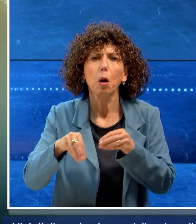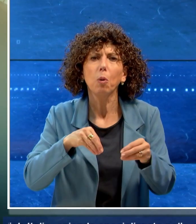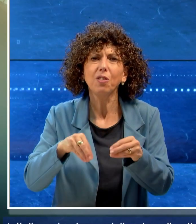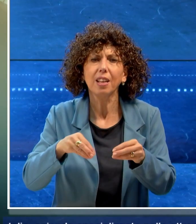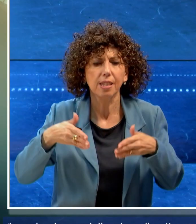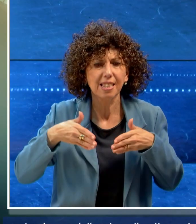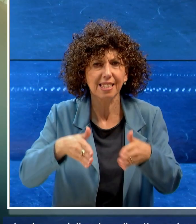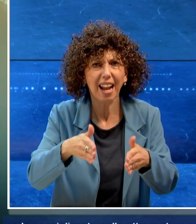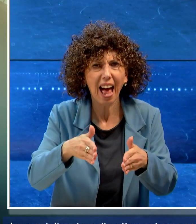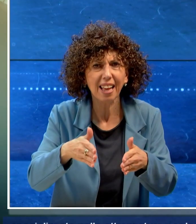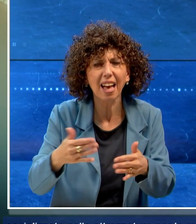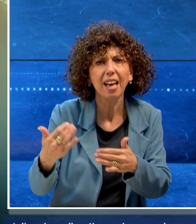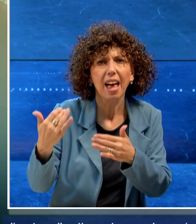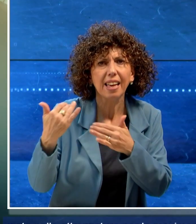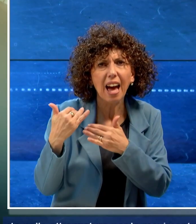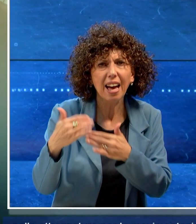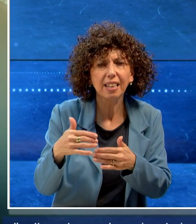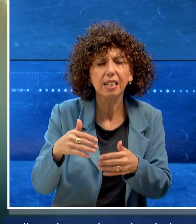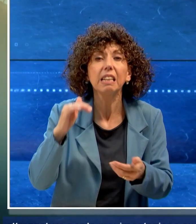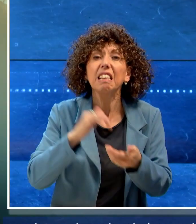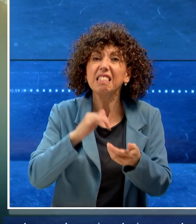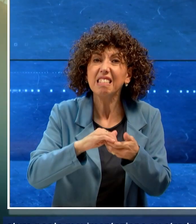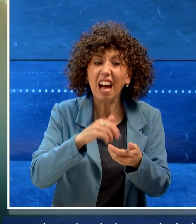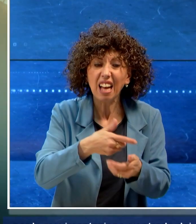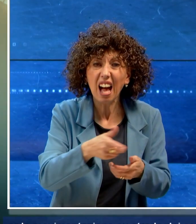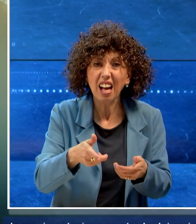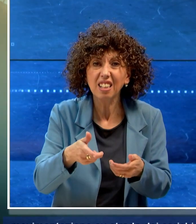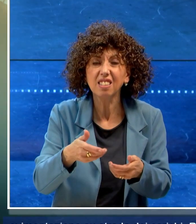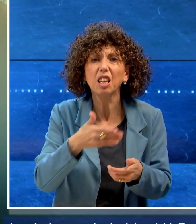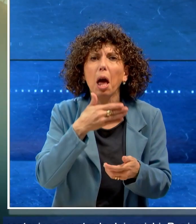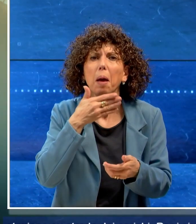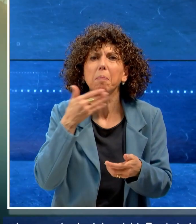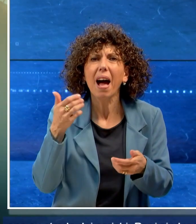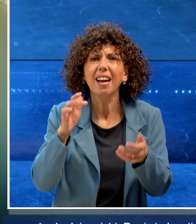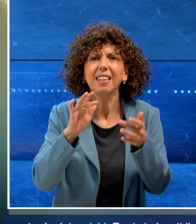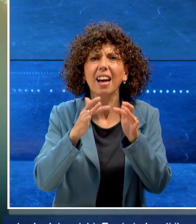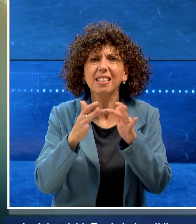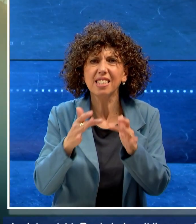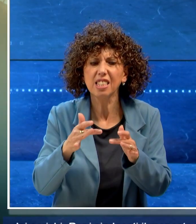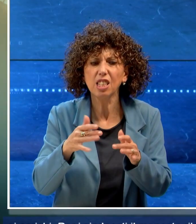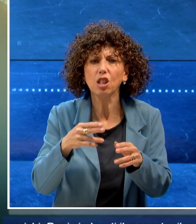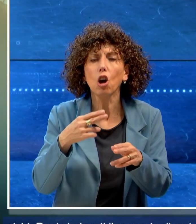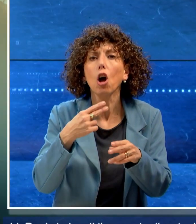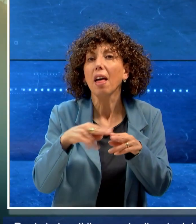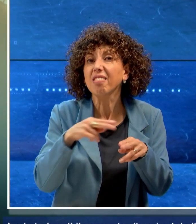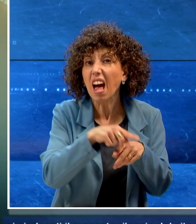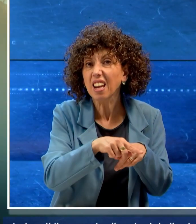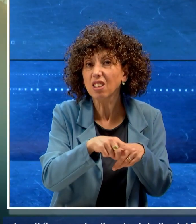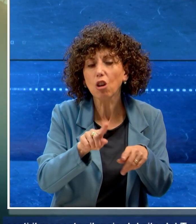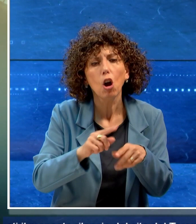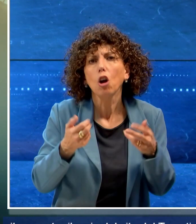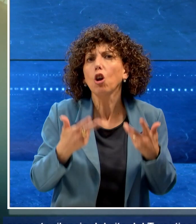su strada dei carichi. Per i sindacati il mancato rilancio del sito del Tarantino è inaccettabile